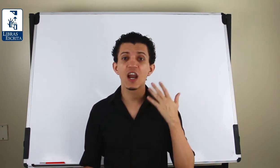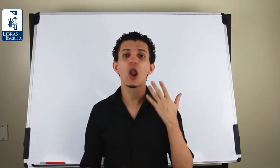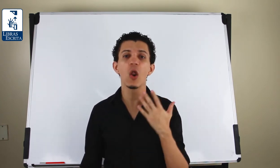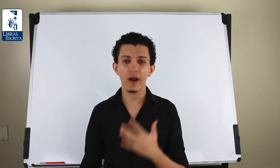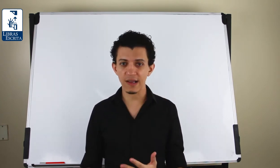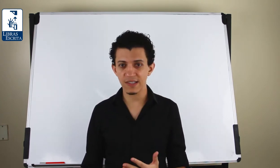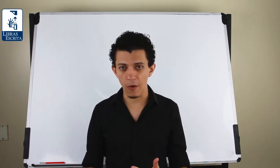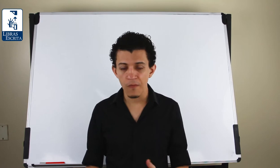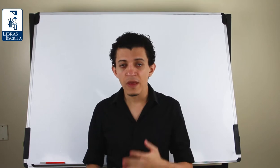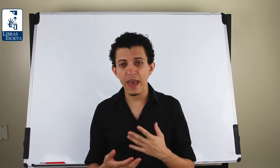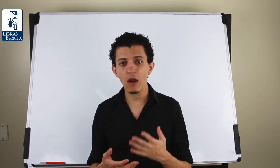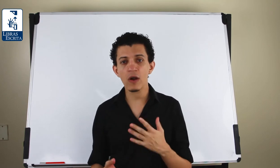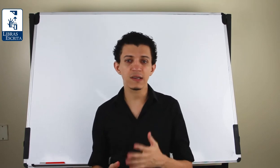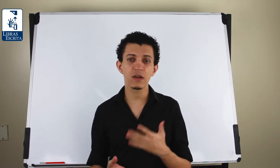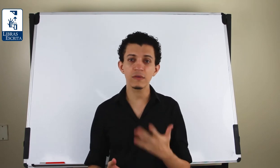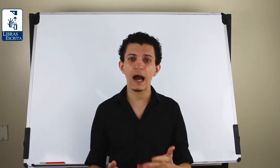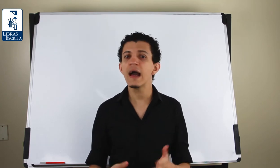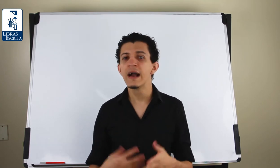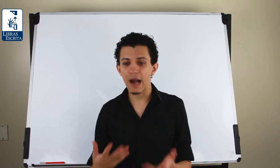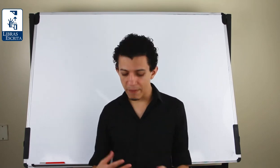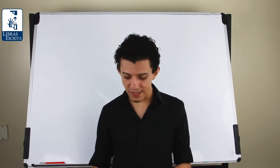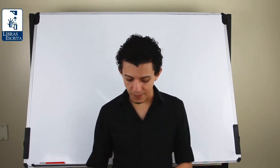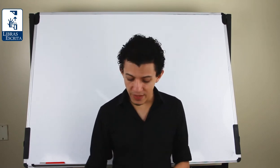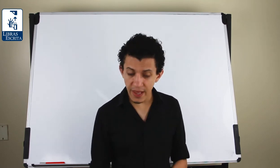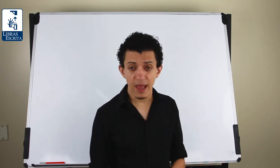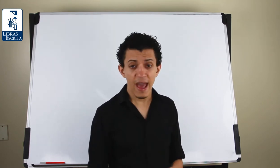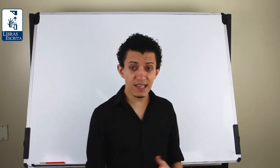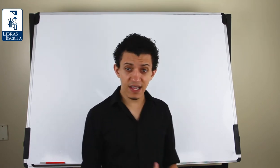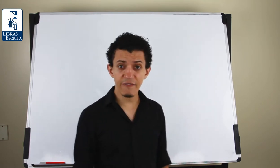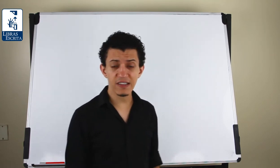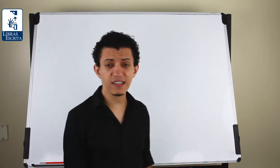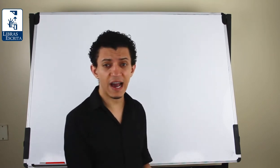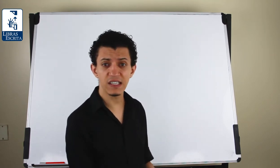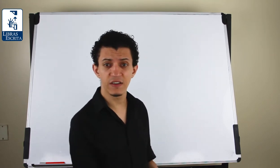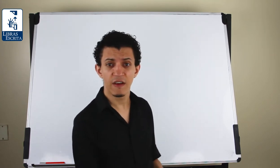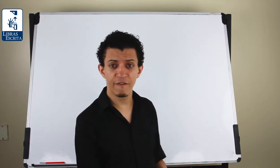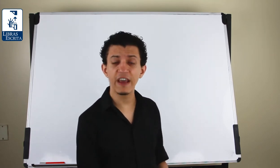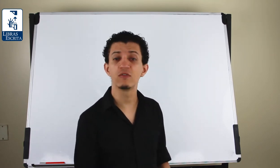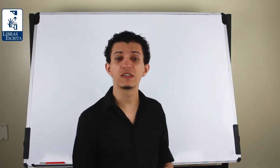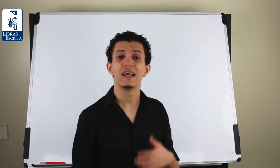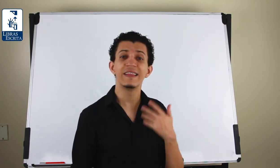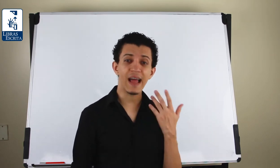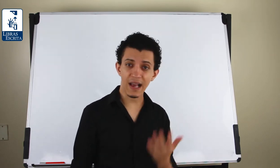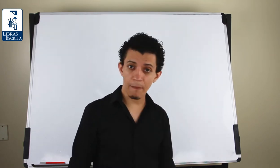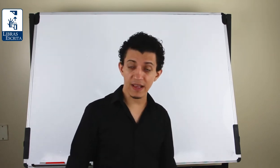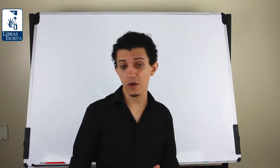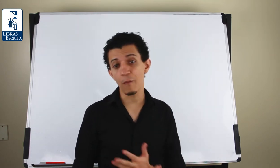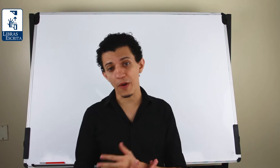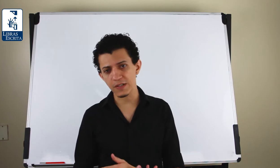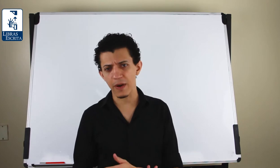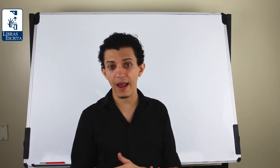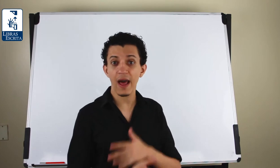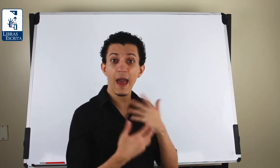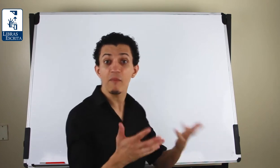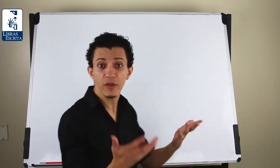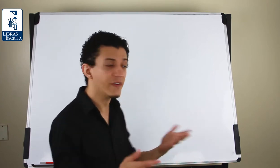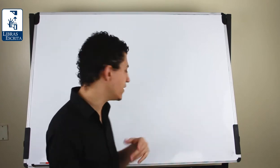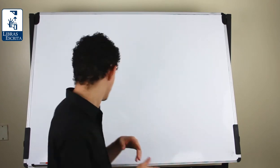locação, que é a locação da cabeça. E escrever sinais feitos na cabeça ou próximo a ela é muito fácil.